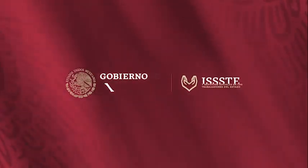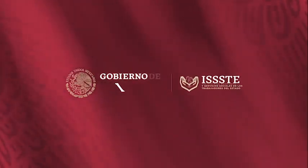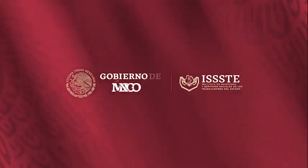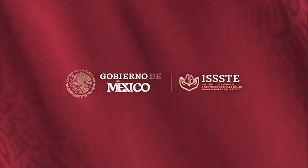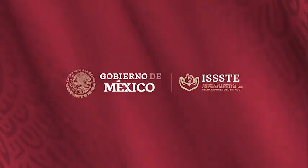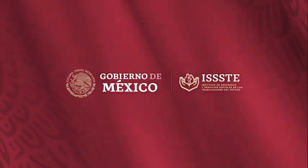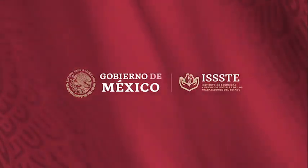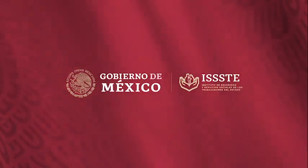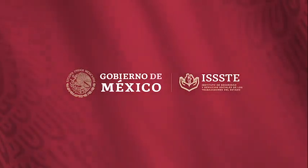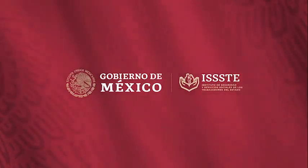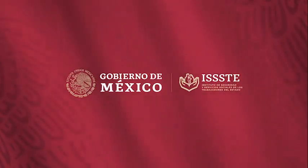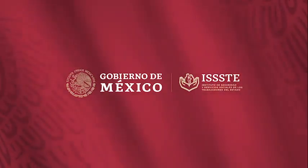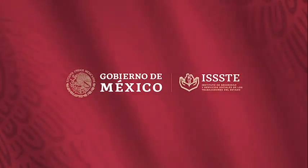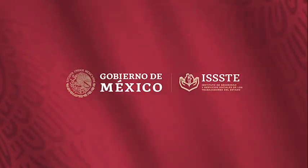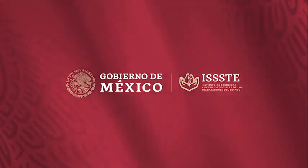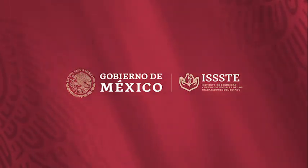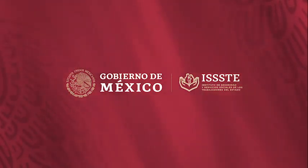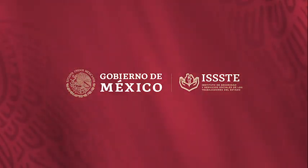Gobierno de México 1. 2. 5. 5. 6. 6. 10. 12.